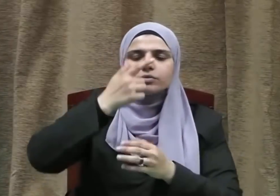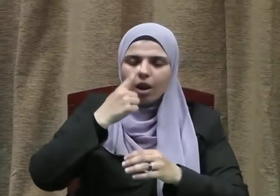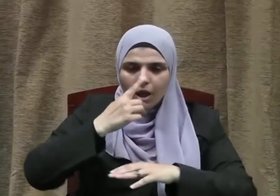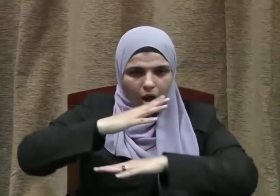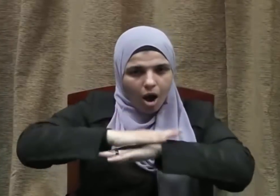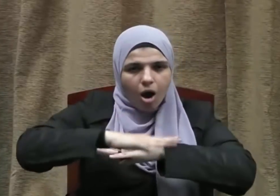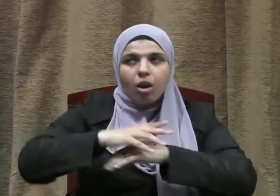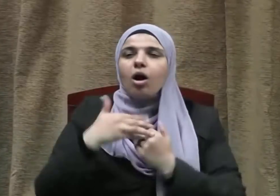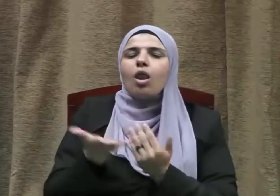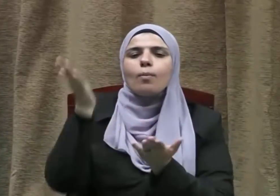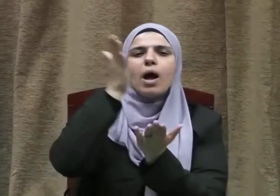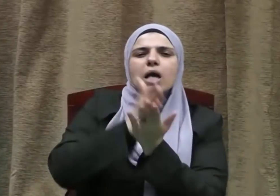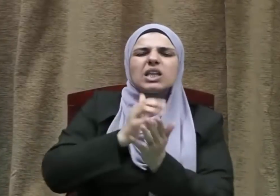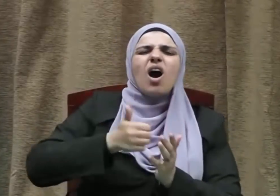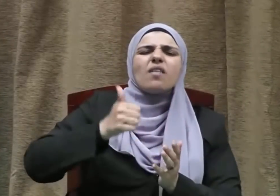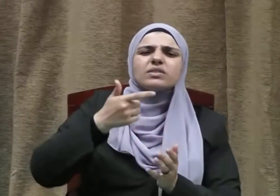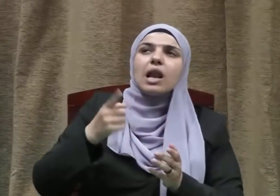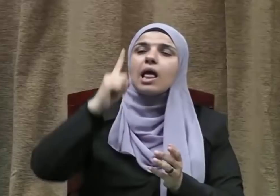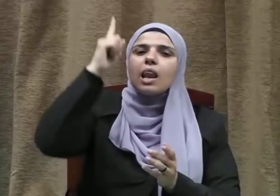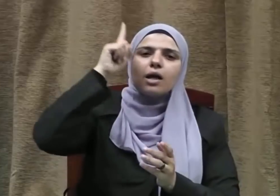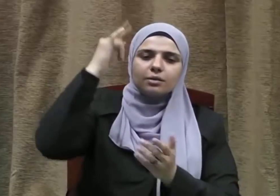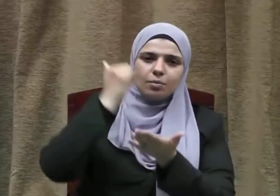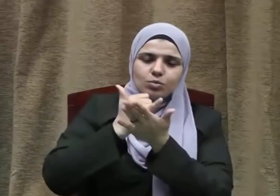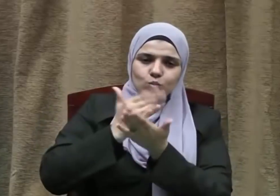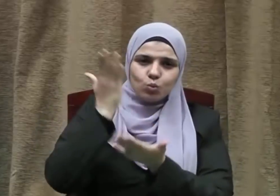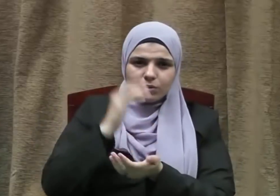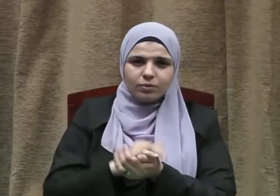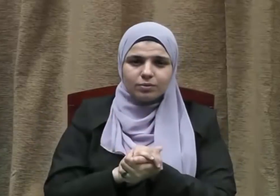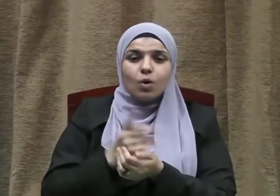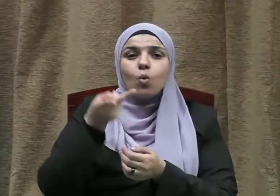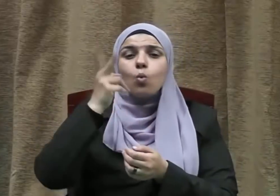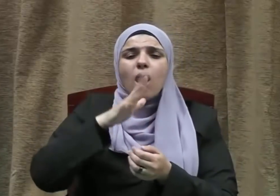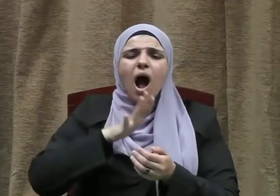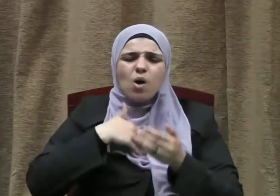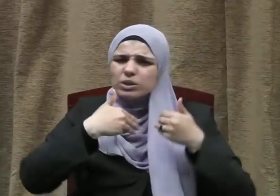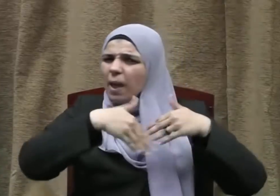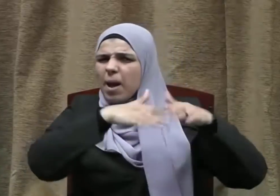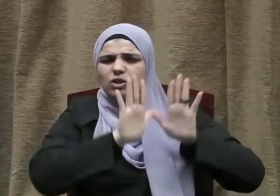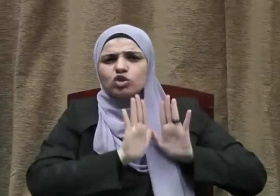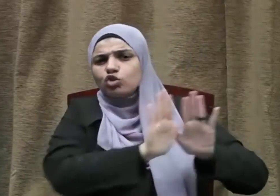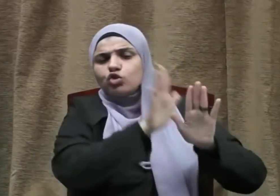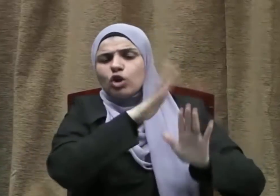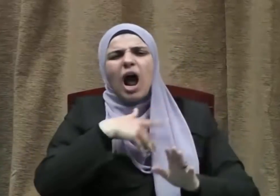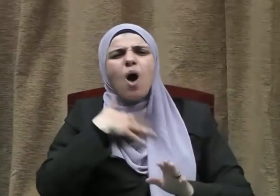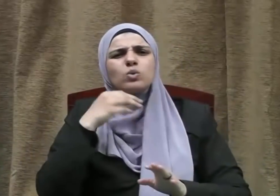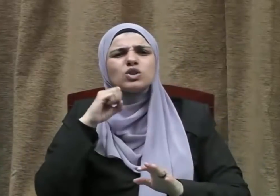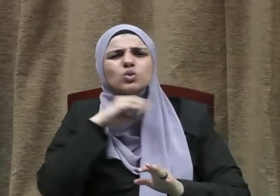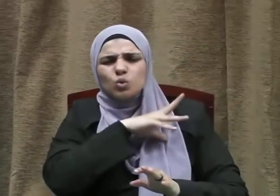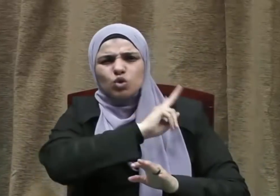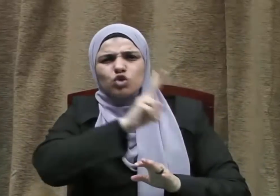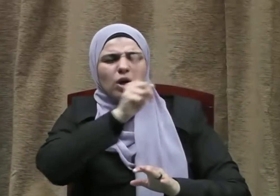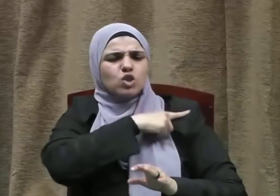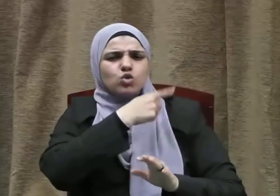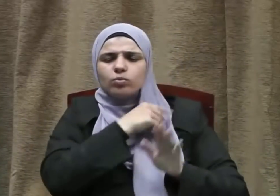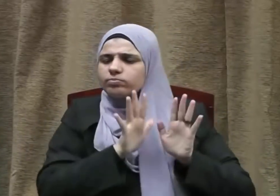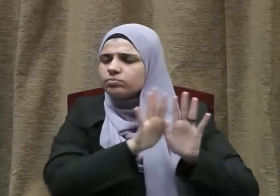اهدنا لأحسن الأخلاق لا يهدي لأحسنها إلا أنت واصرف عنا سيئها